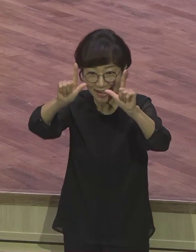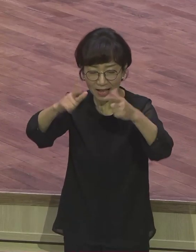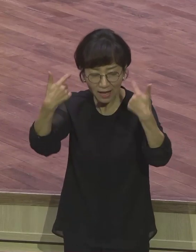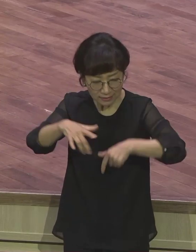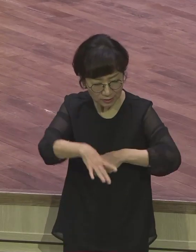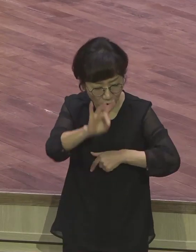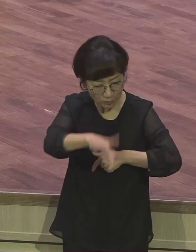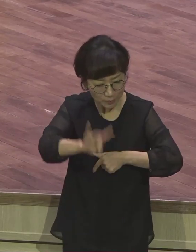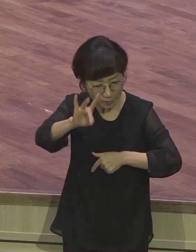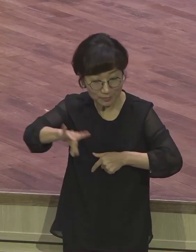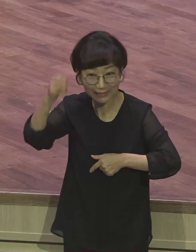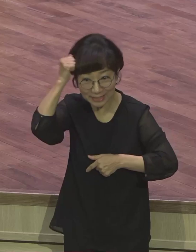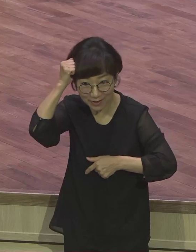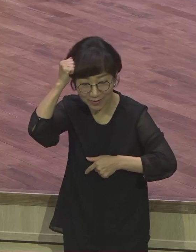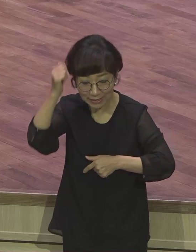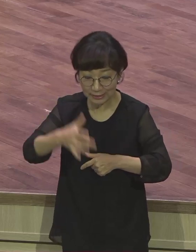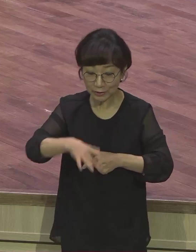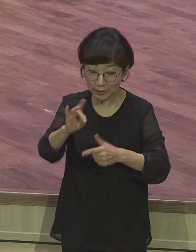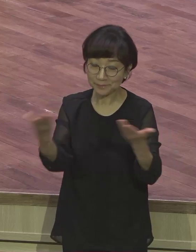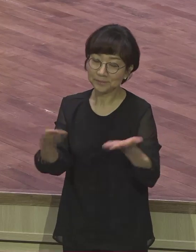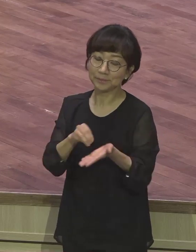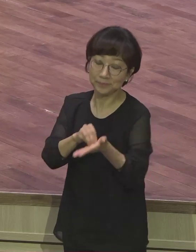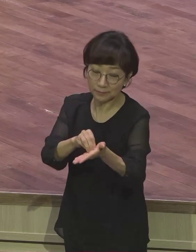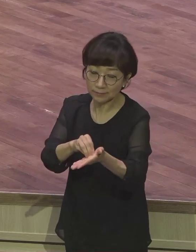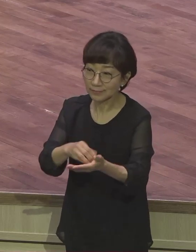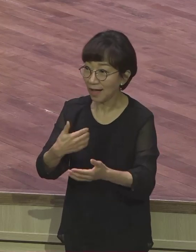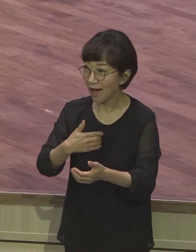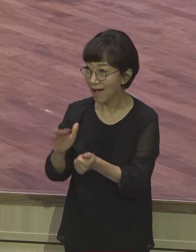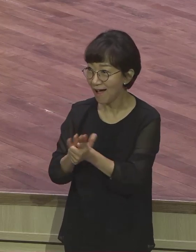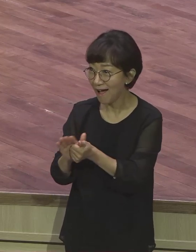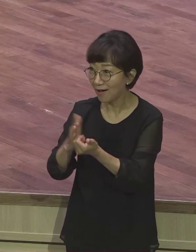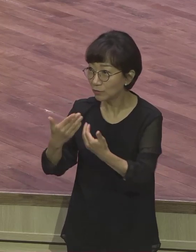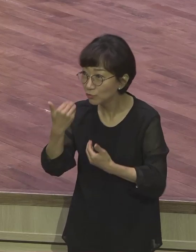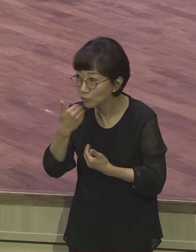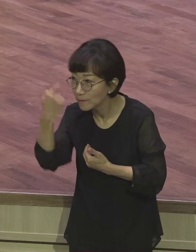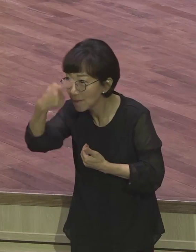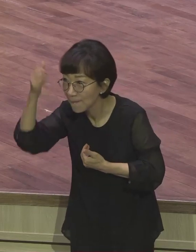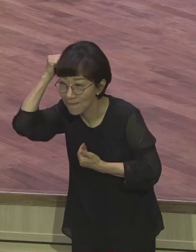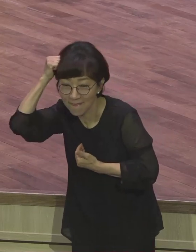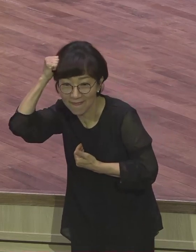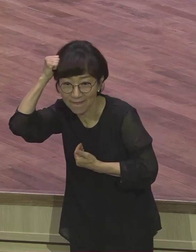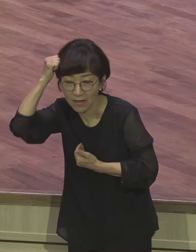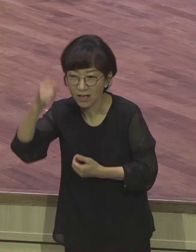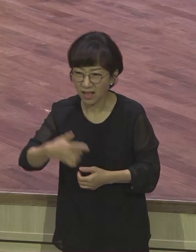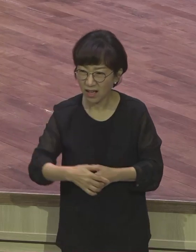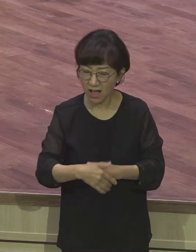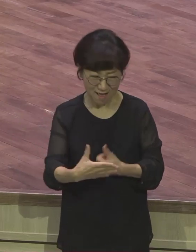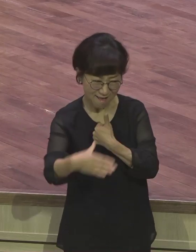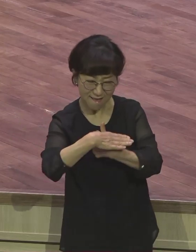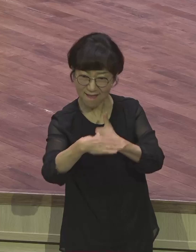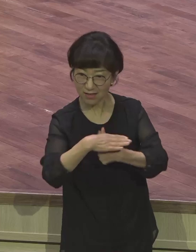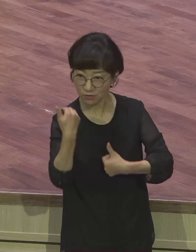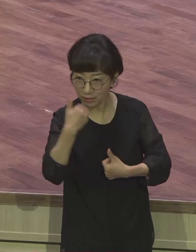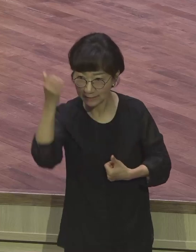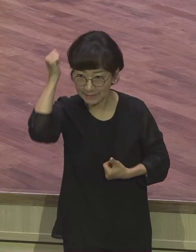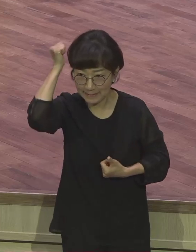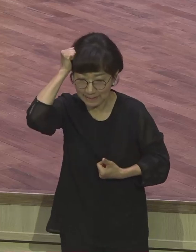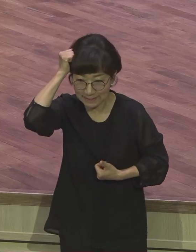누가 나에게 친절하게 해주고 누가 나에게 힘들게 했고 이런 것들이 첫날 거 기억해요. 처음 거. 그걸